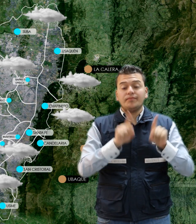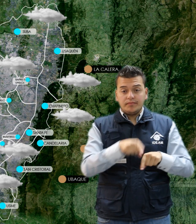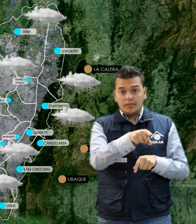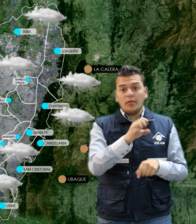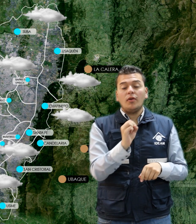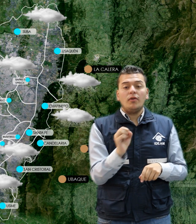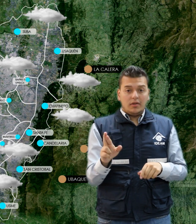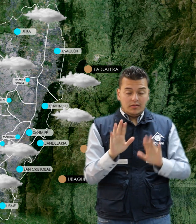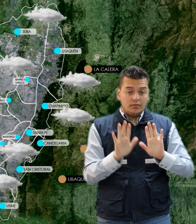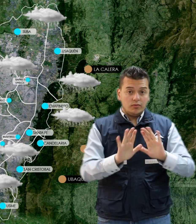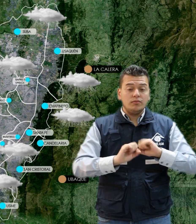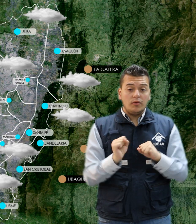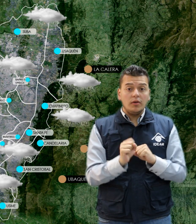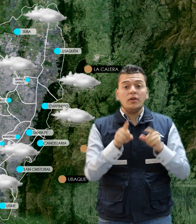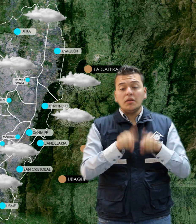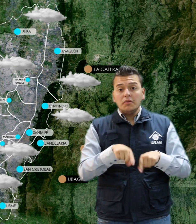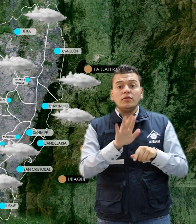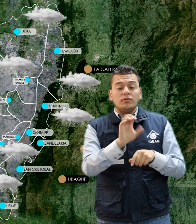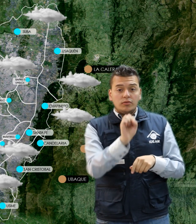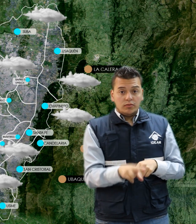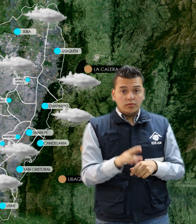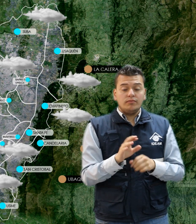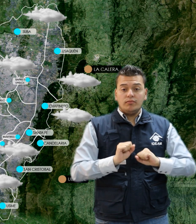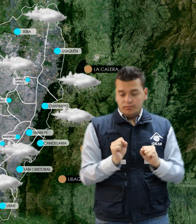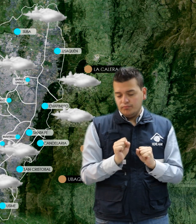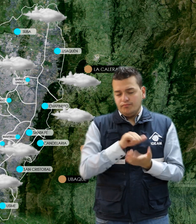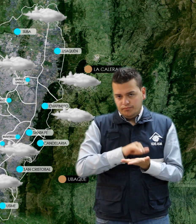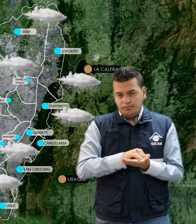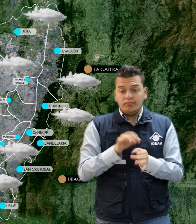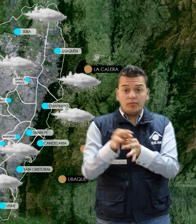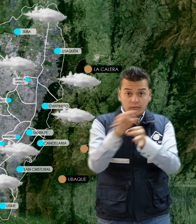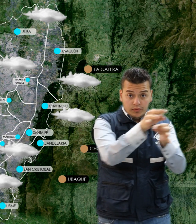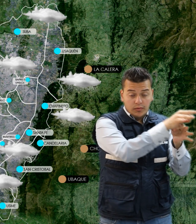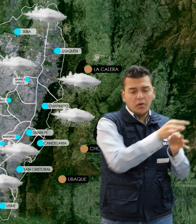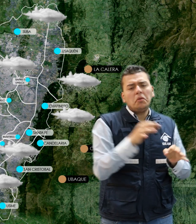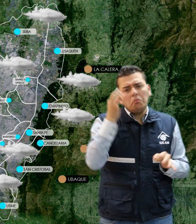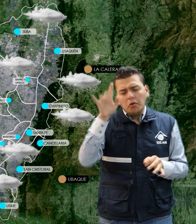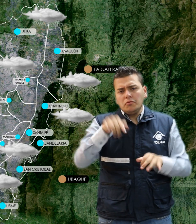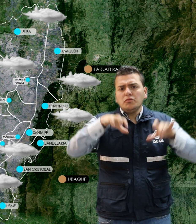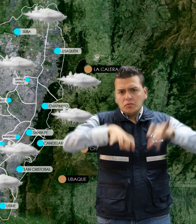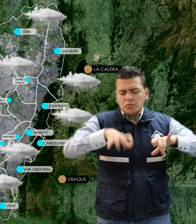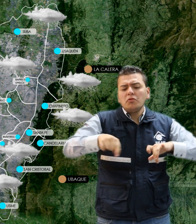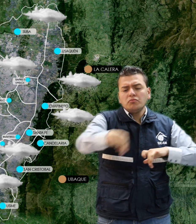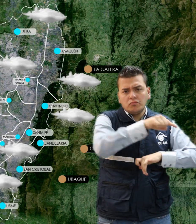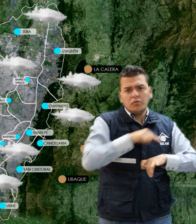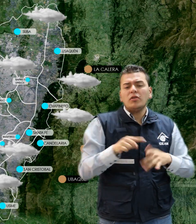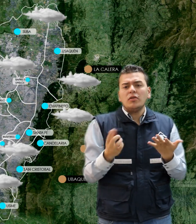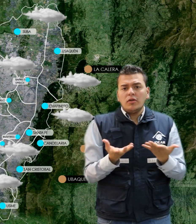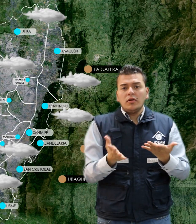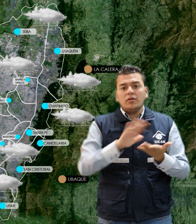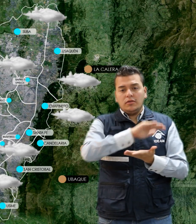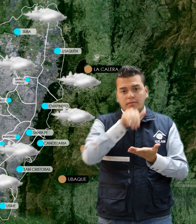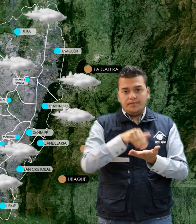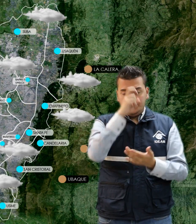oriente de la ciudad y en sectores del sur de la ciudad. Para la sabana se presentarán algunas lluvias de carácter ligero sobre el